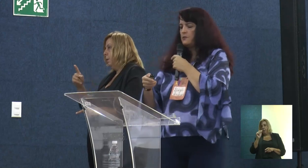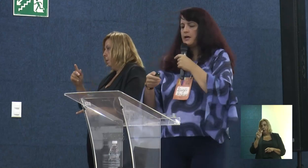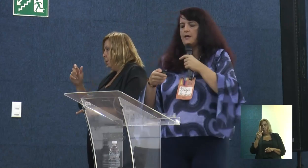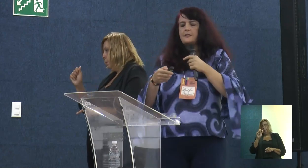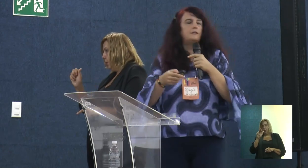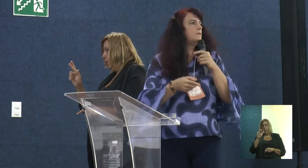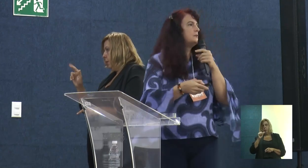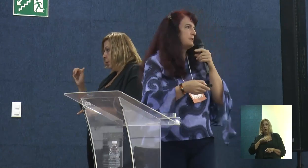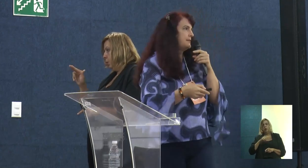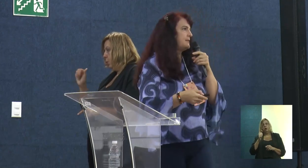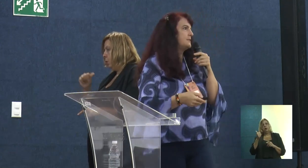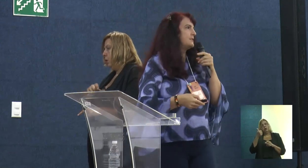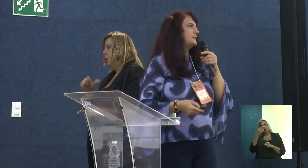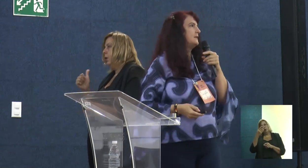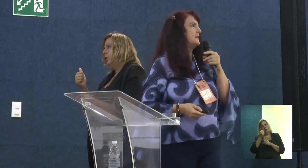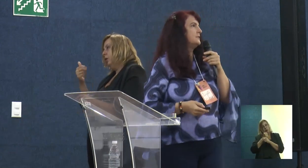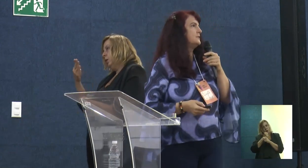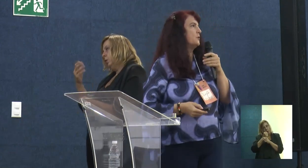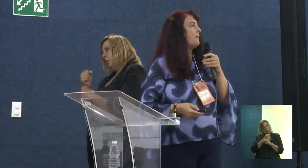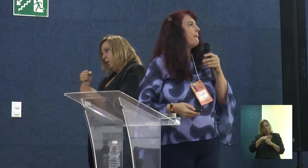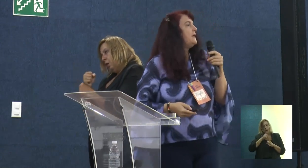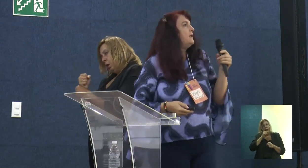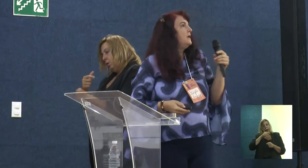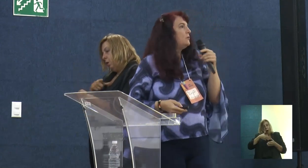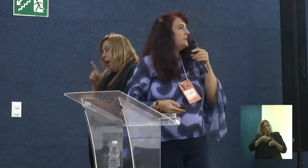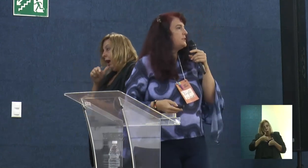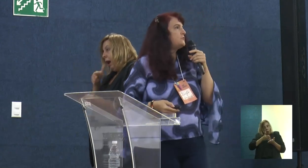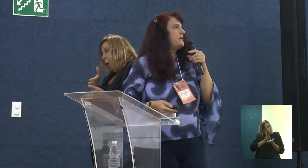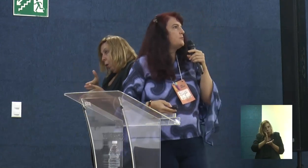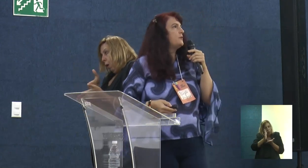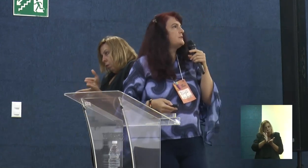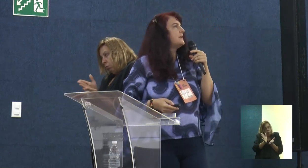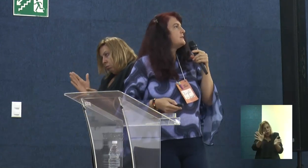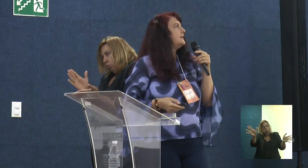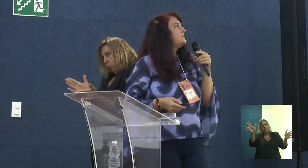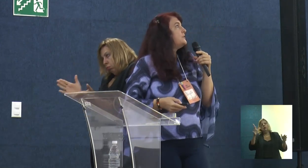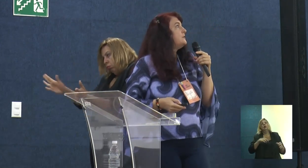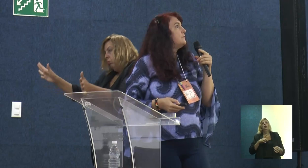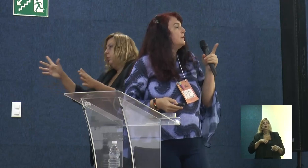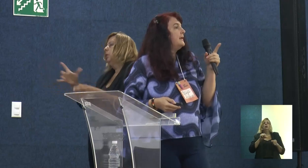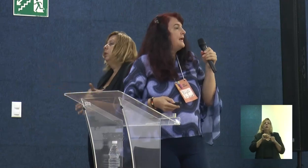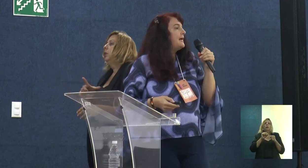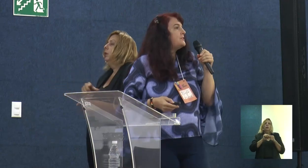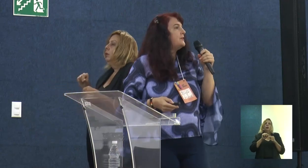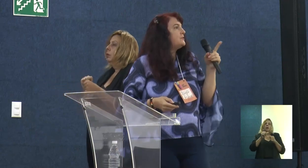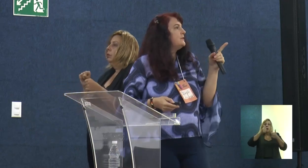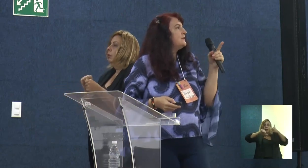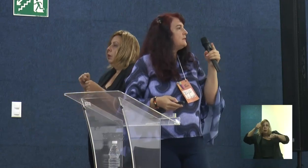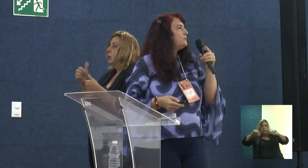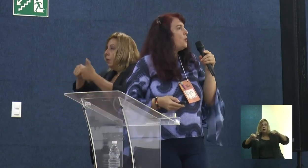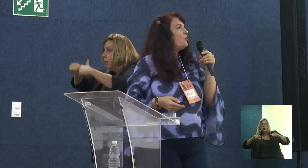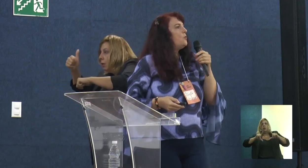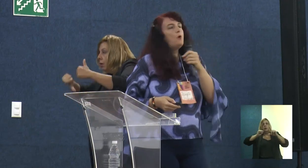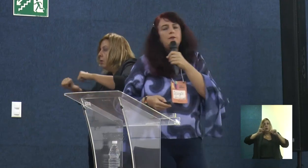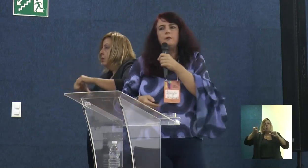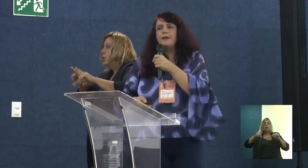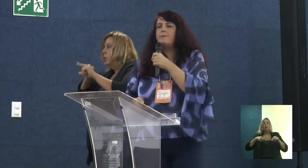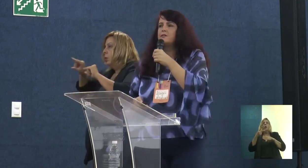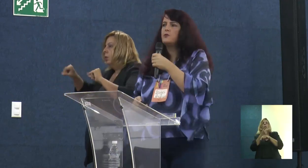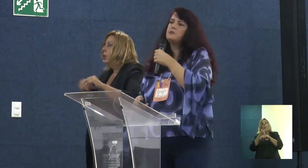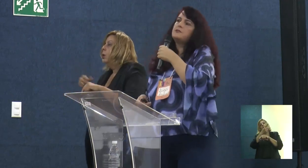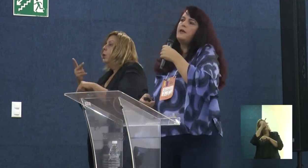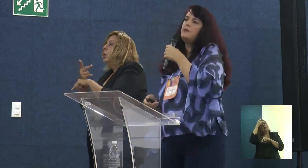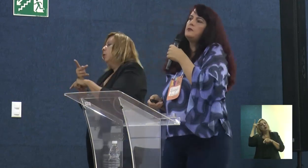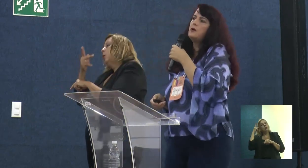tentando segurar 120 nascentes que tem na região. Quando a gente fez o processo seletivo, a gente procurou